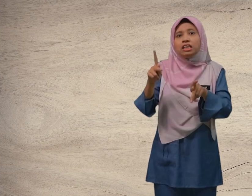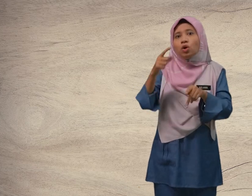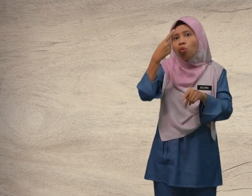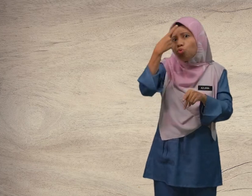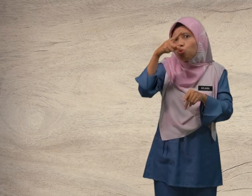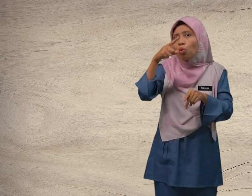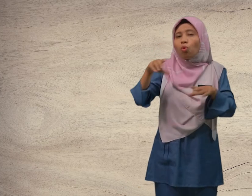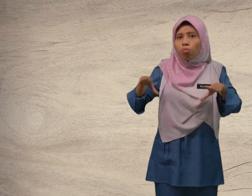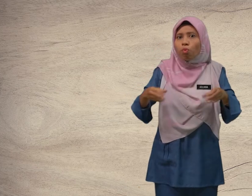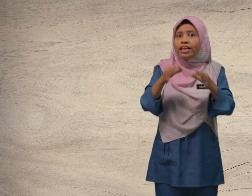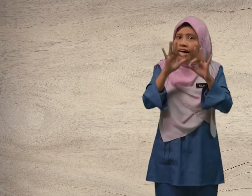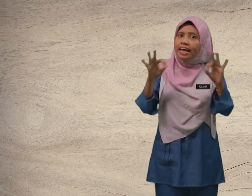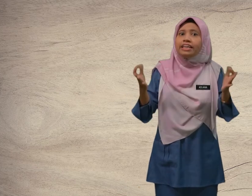untuk buat ayat?